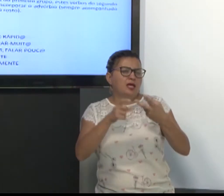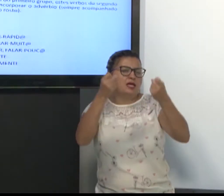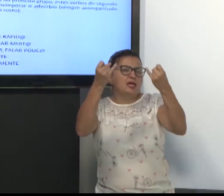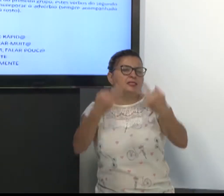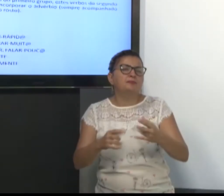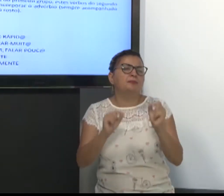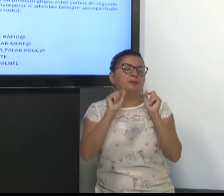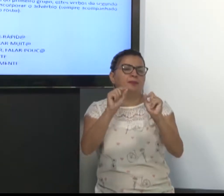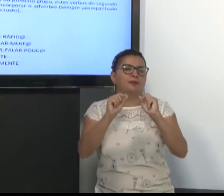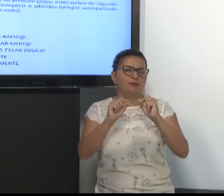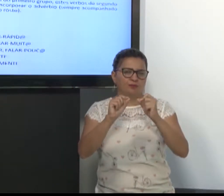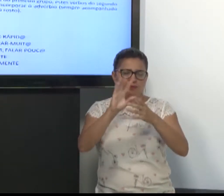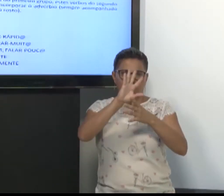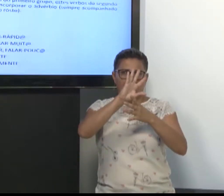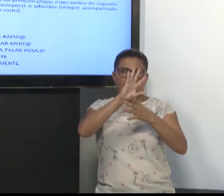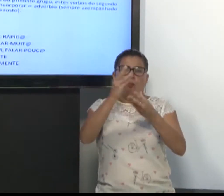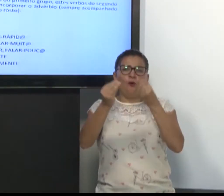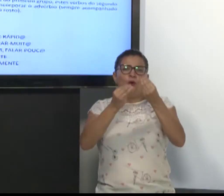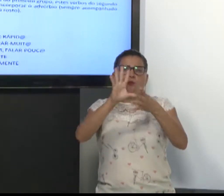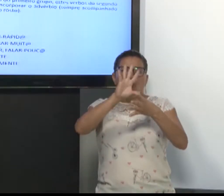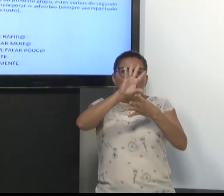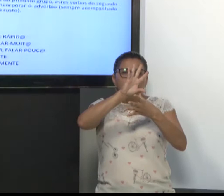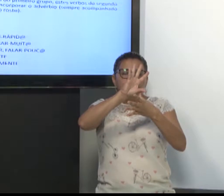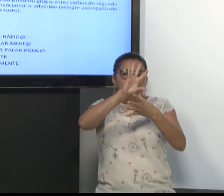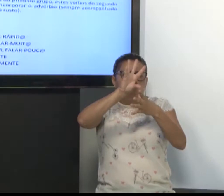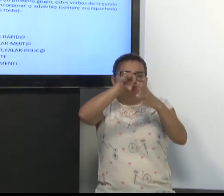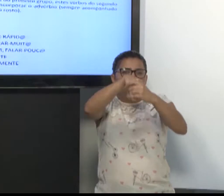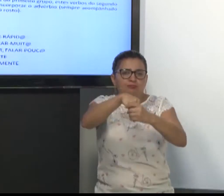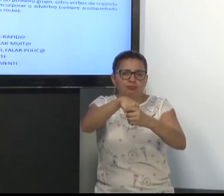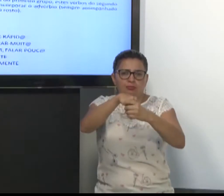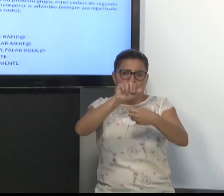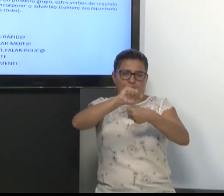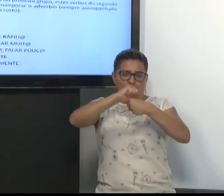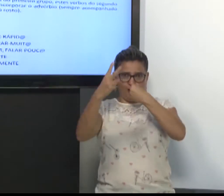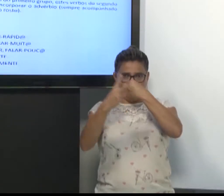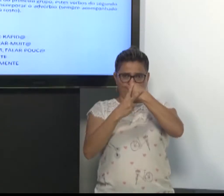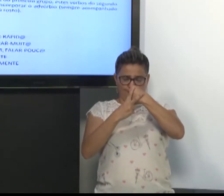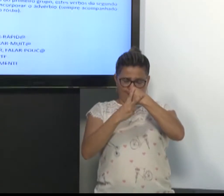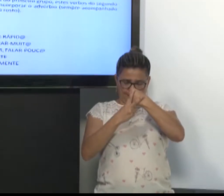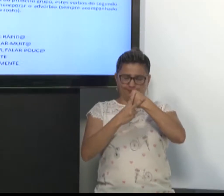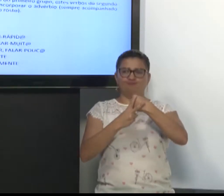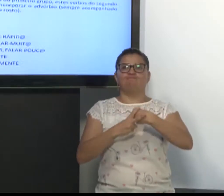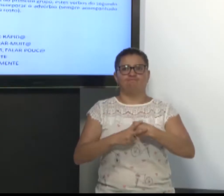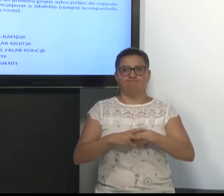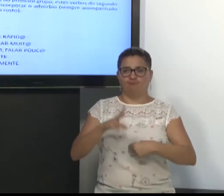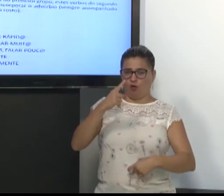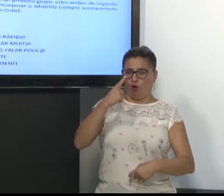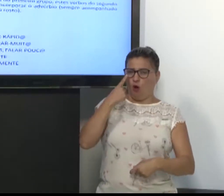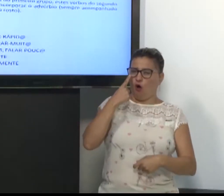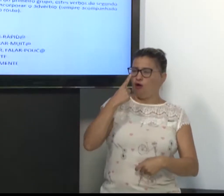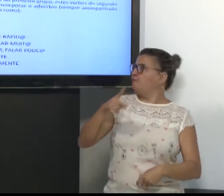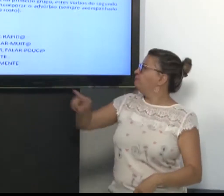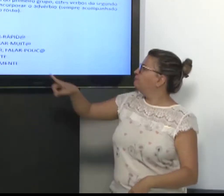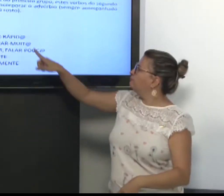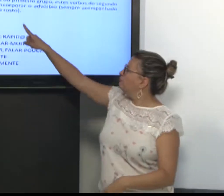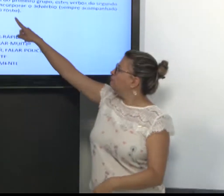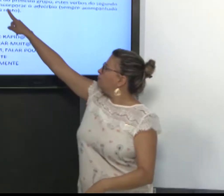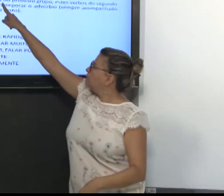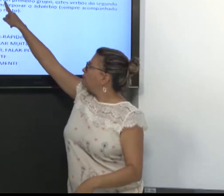Então, o próximo exemplo é a incorporação do advérbio. Observe.